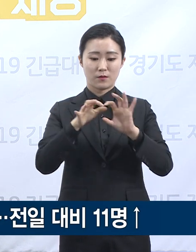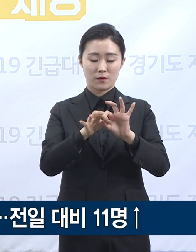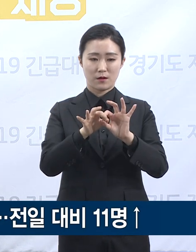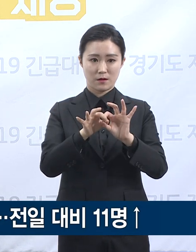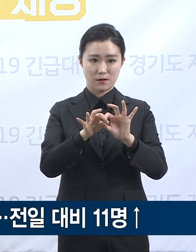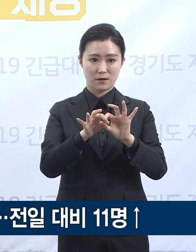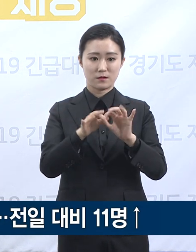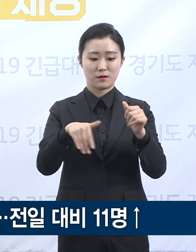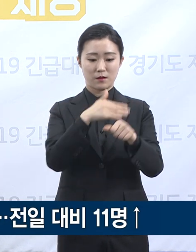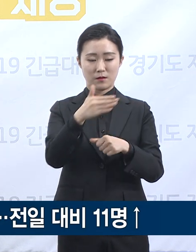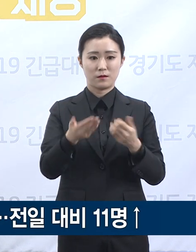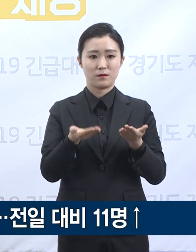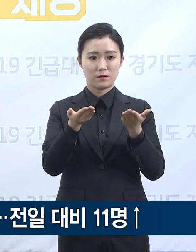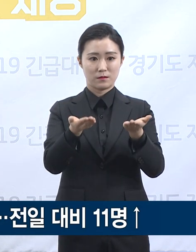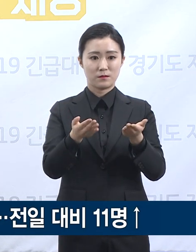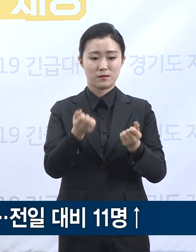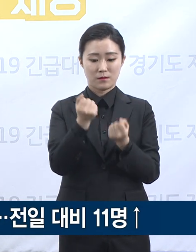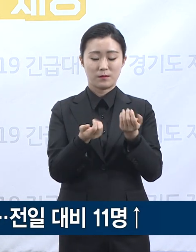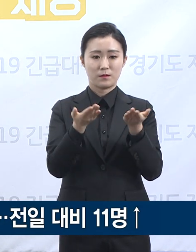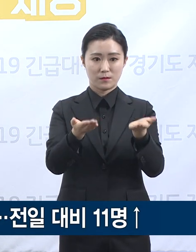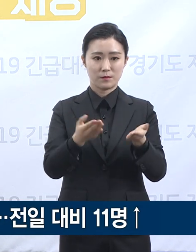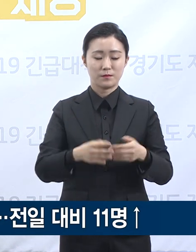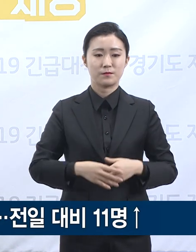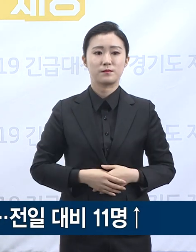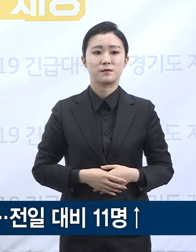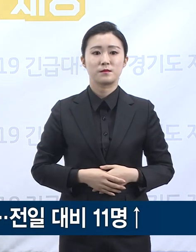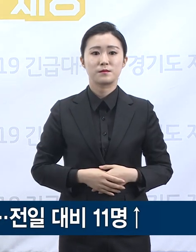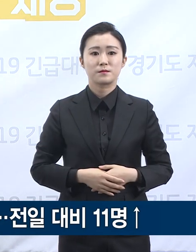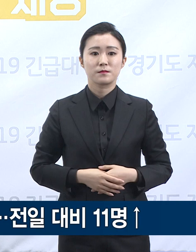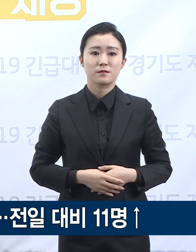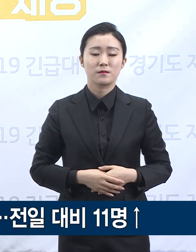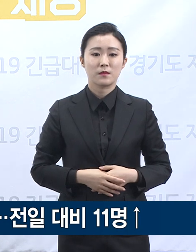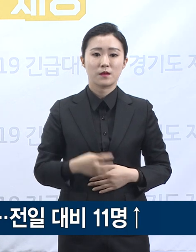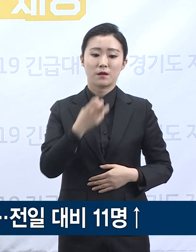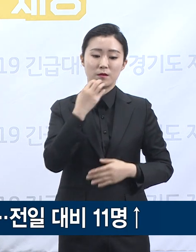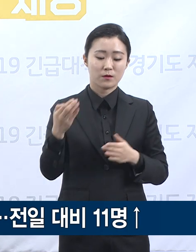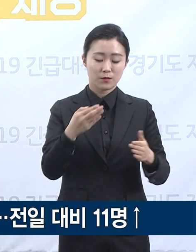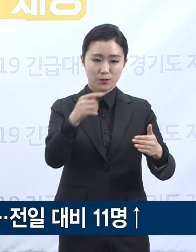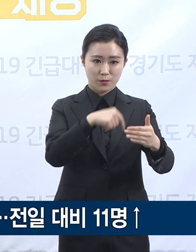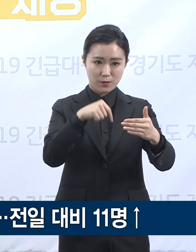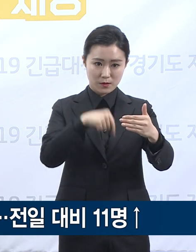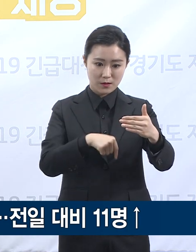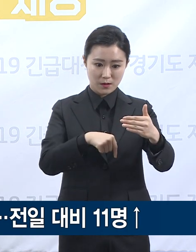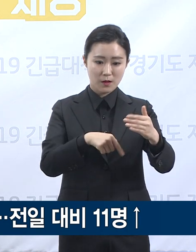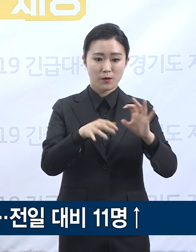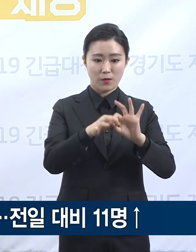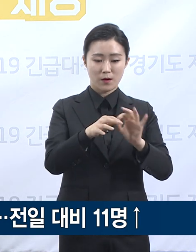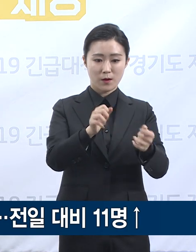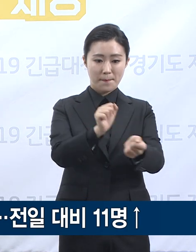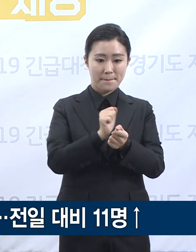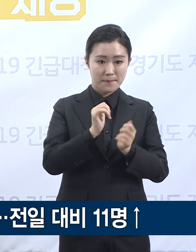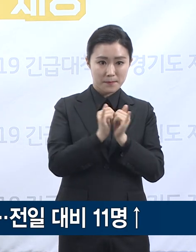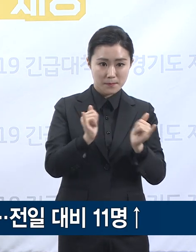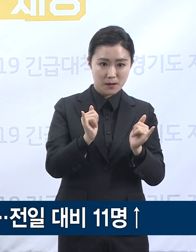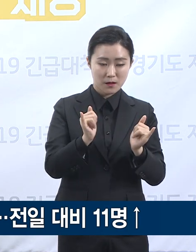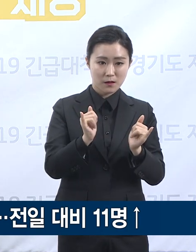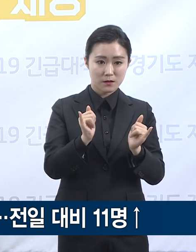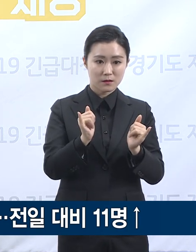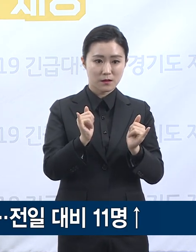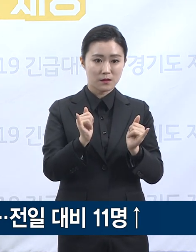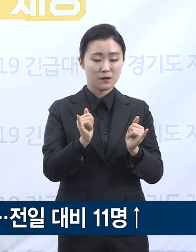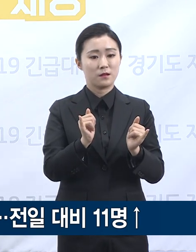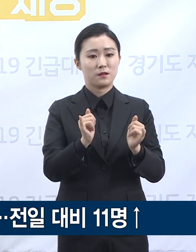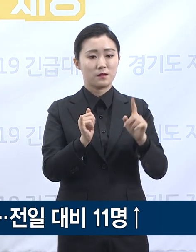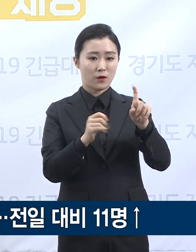다단계 건강기능식품 판매업체인 리치웨이와 관련한 도내 확진자는 전일 0시 대비 11명이 증가한 총